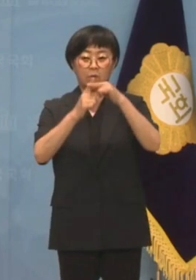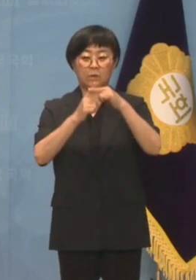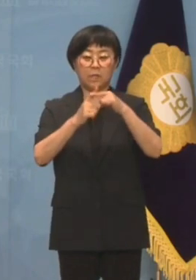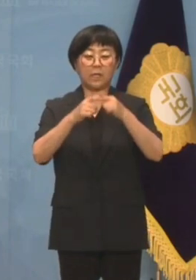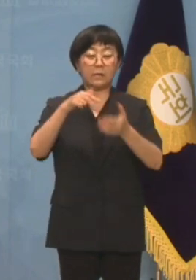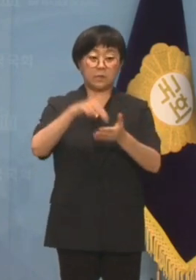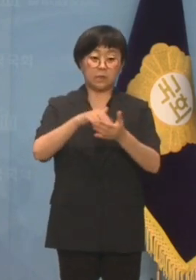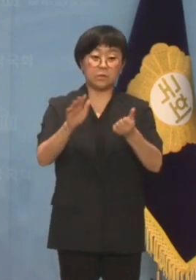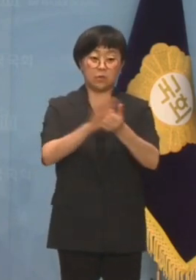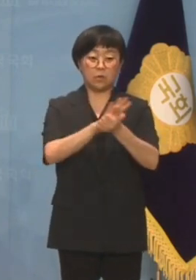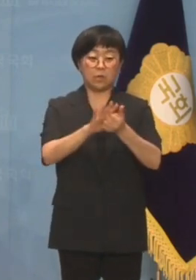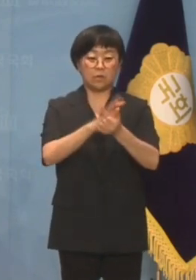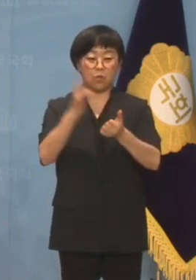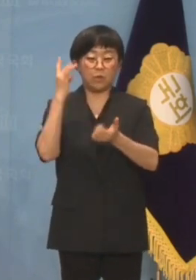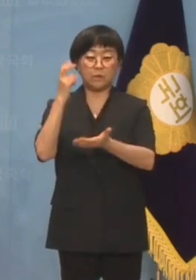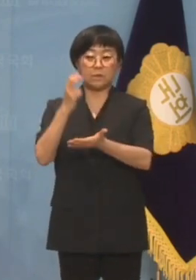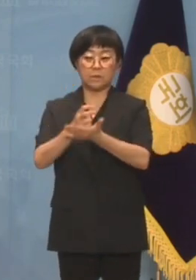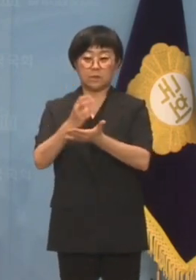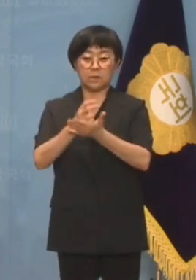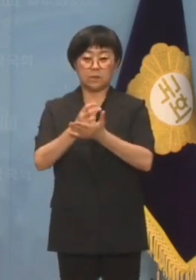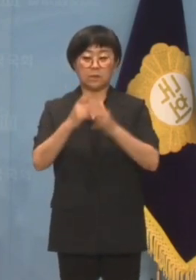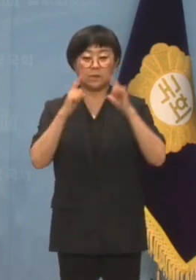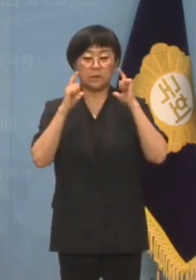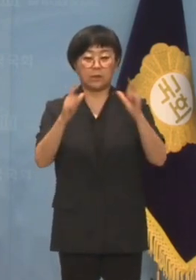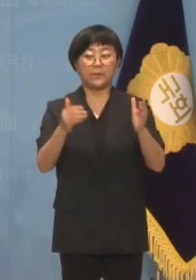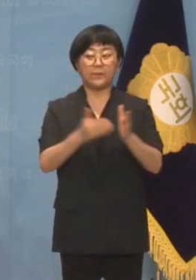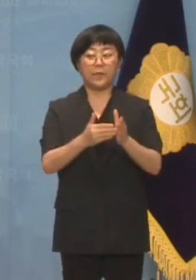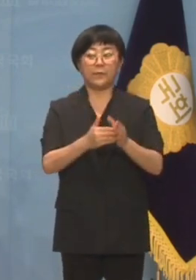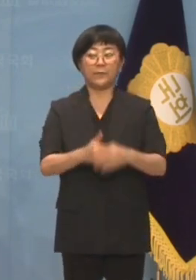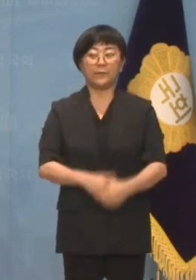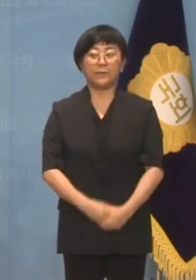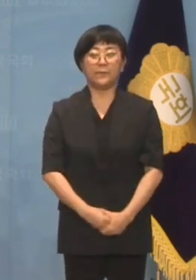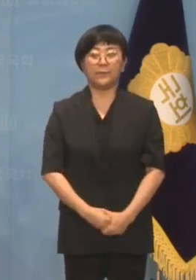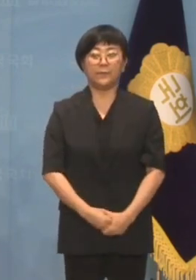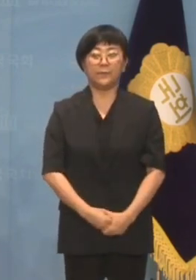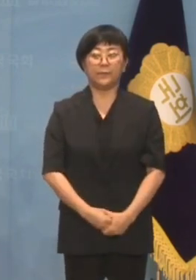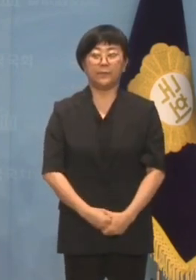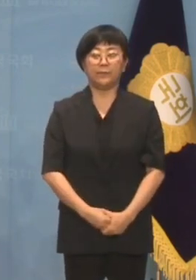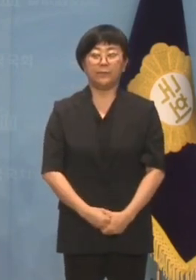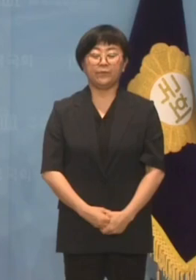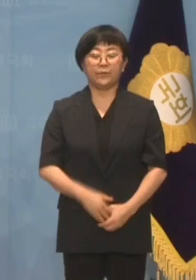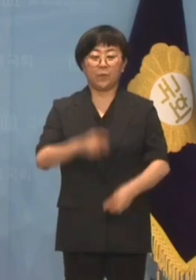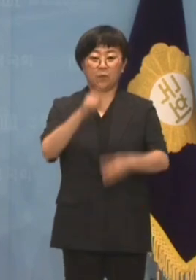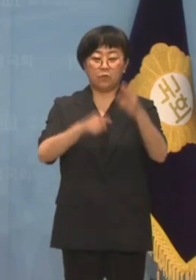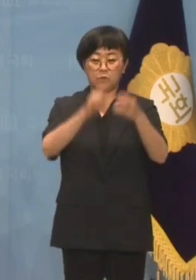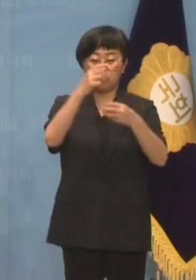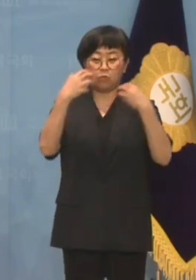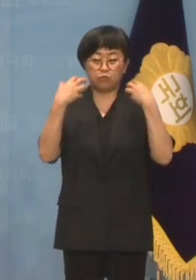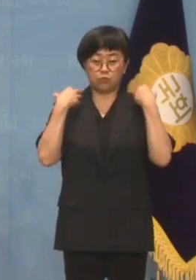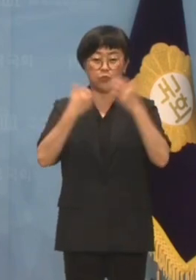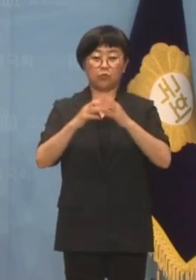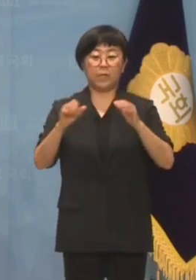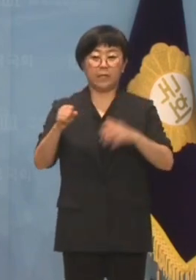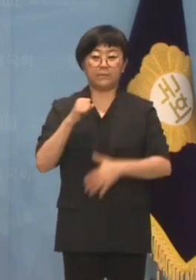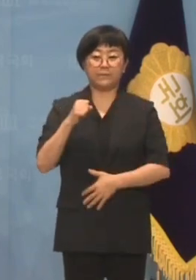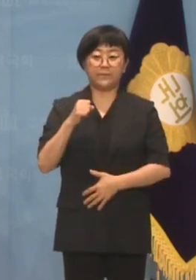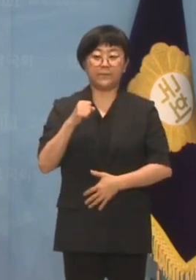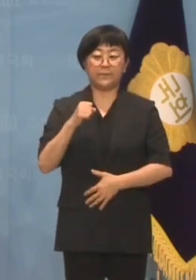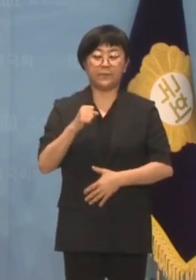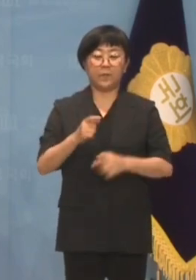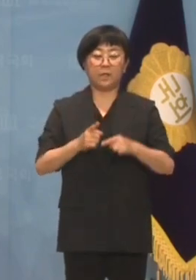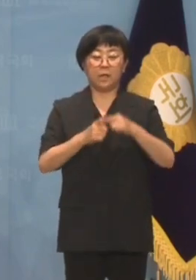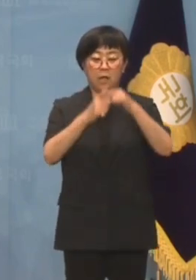처우 개선에 대한 원칙을 선언한 것입니다. 이에 윤석열 정부와 국민의힘은